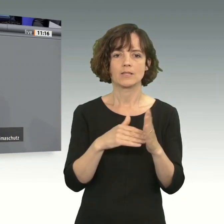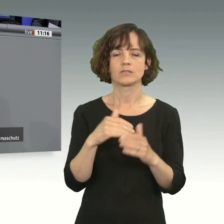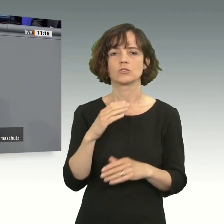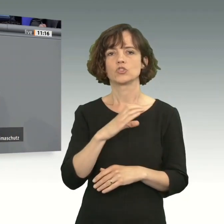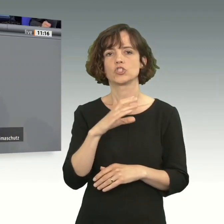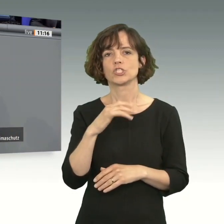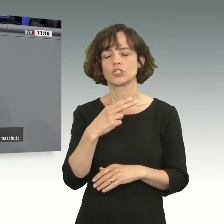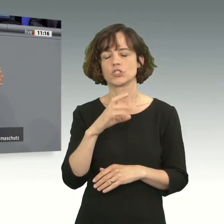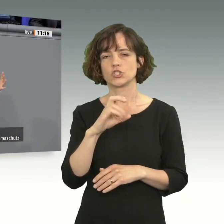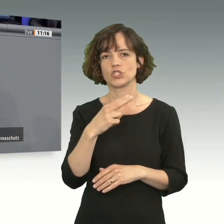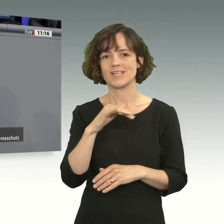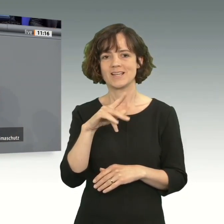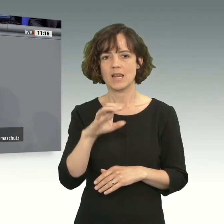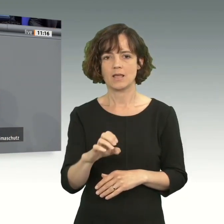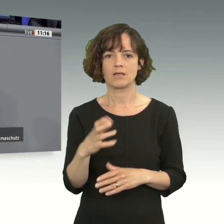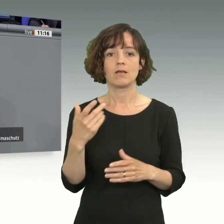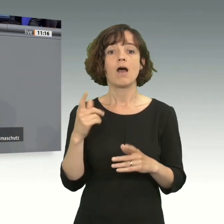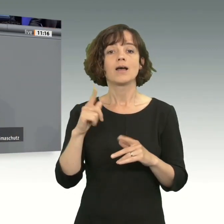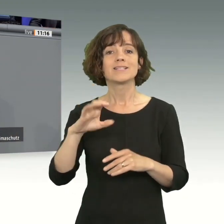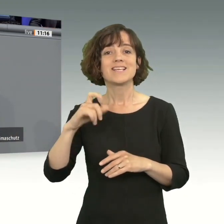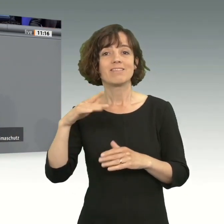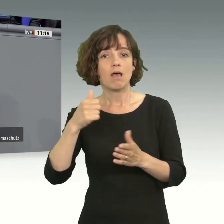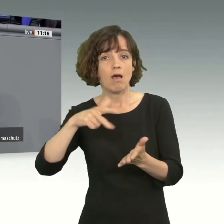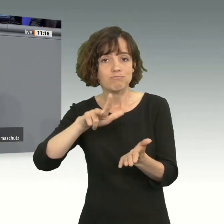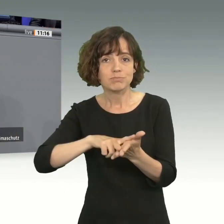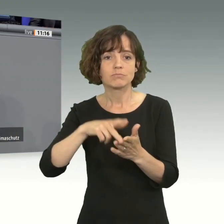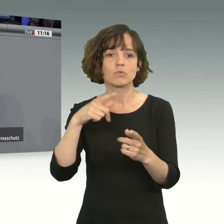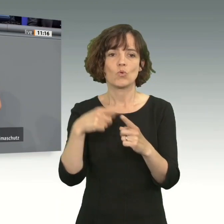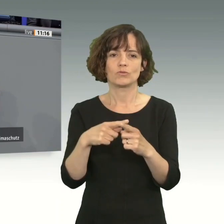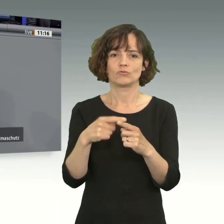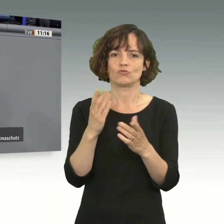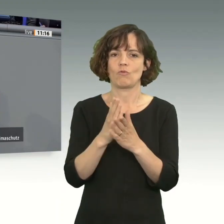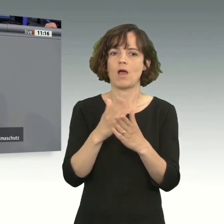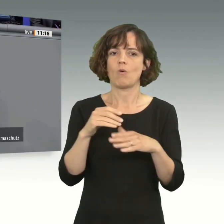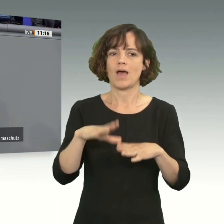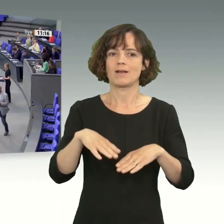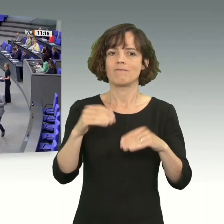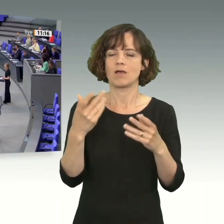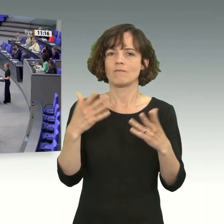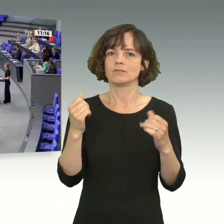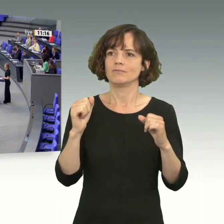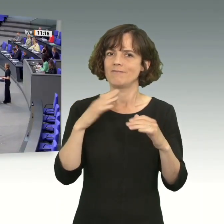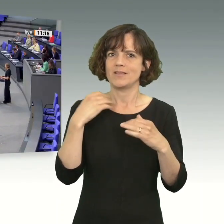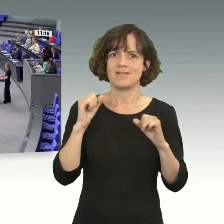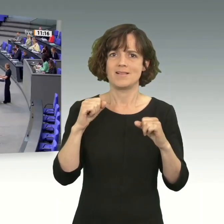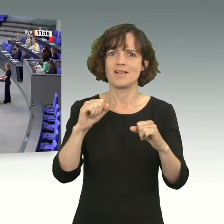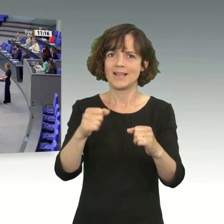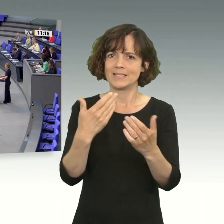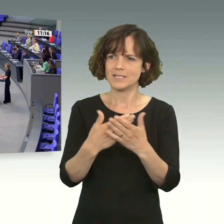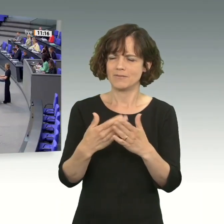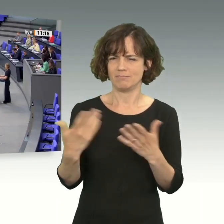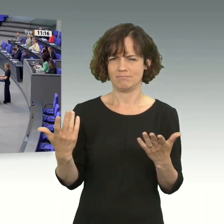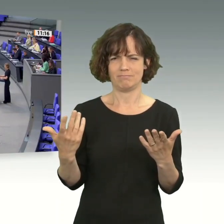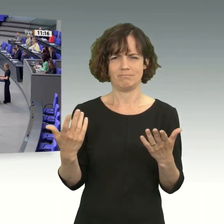ratifizieren können. Und wir haben natürlich in der EU schon längst die Einigung herbeigeführt. Und deswegen,